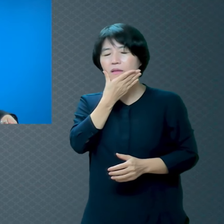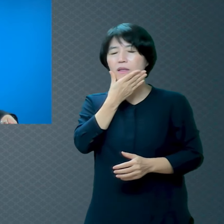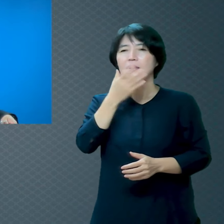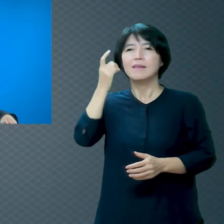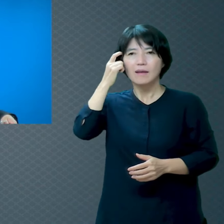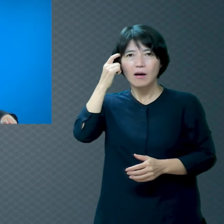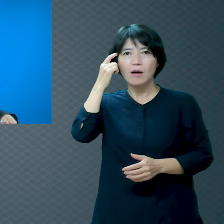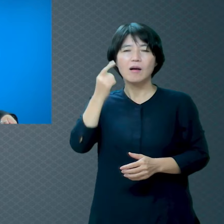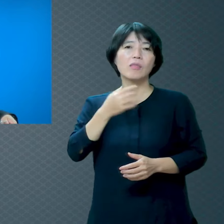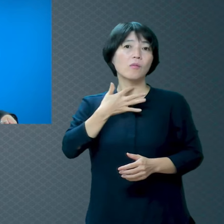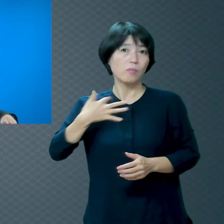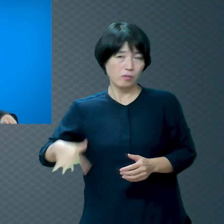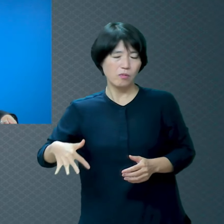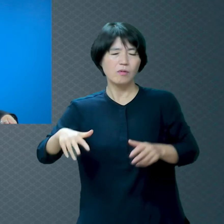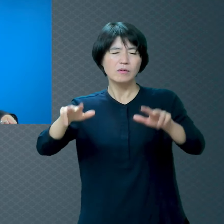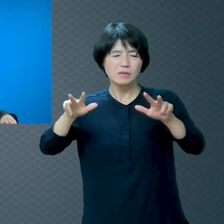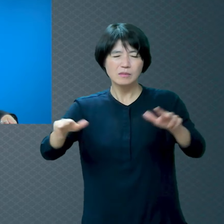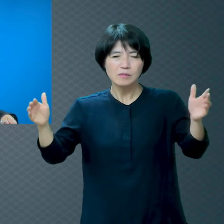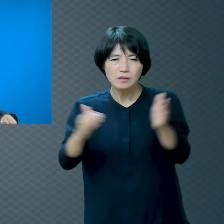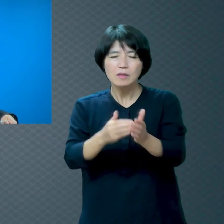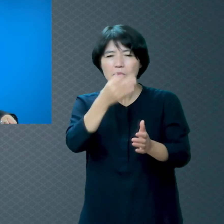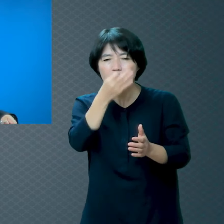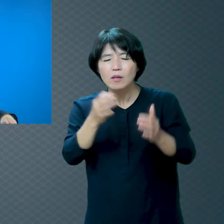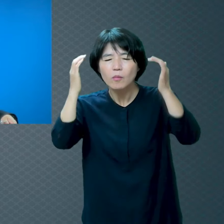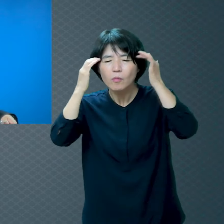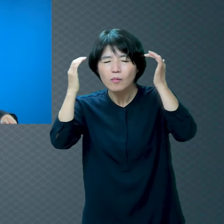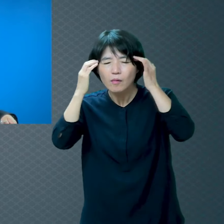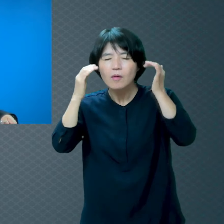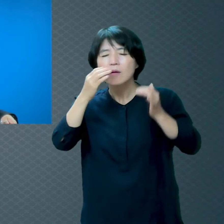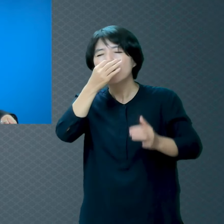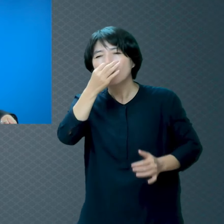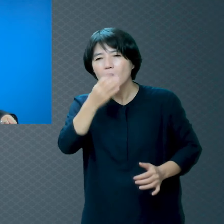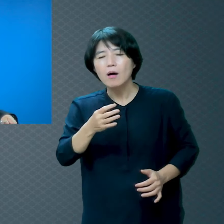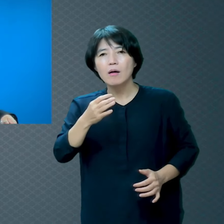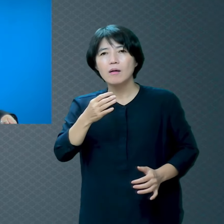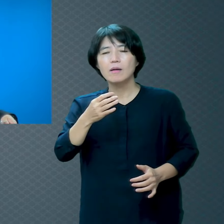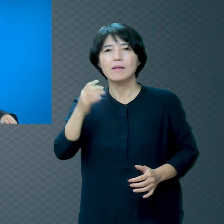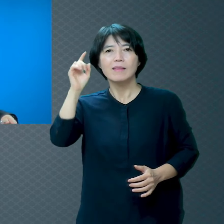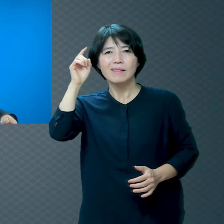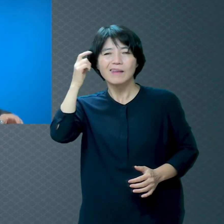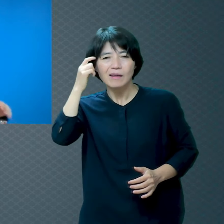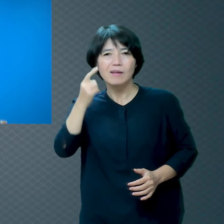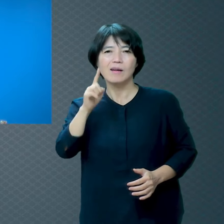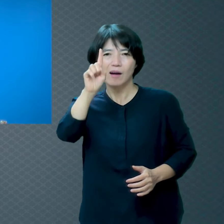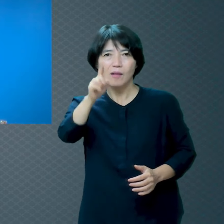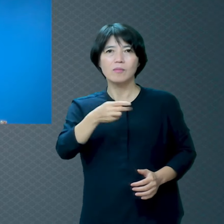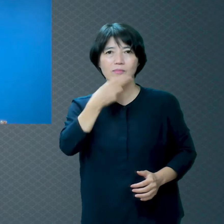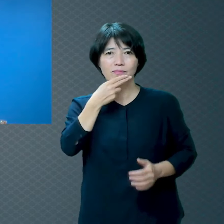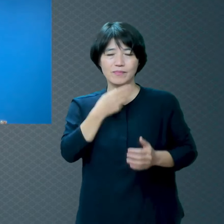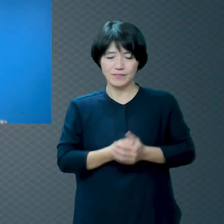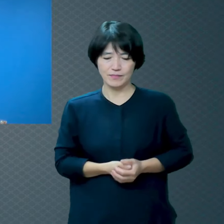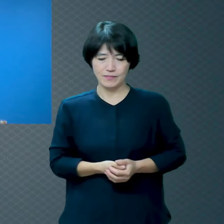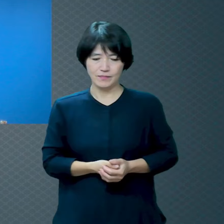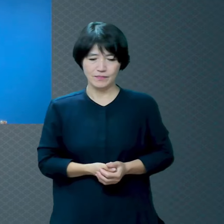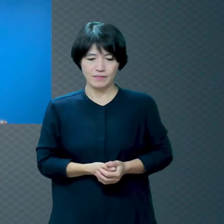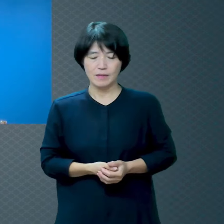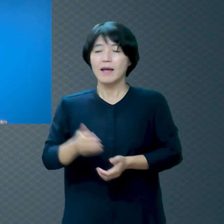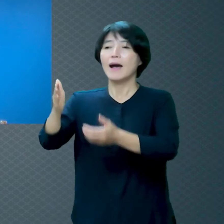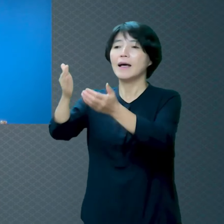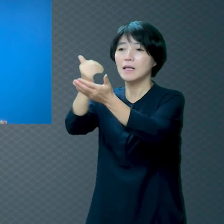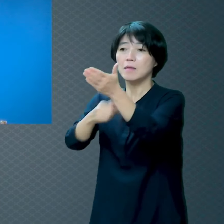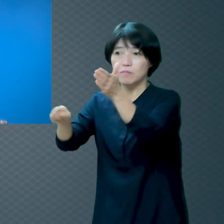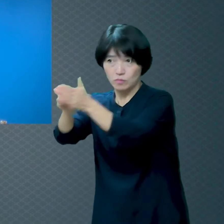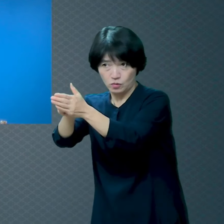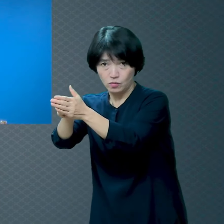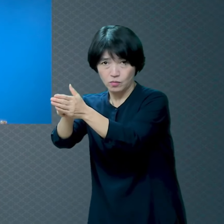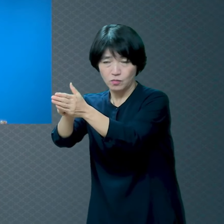어렵다는 생각을 한 번도 해본 적이 없어요 정말 놀라운 것은 나는 그냥 하나님만 믿었을 뿐인데